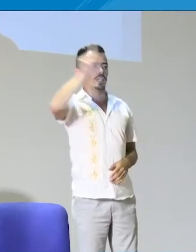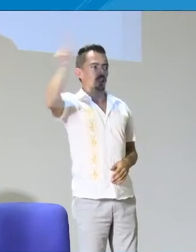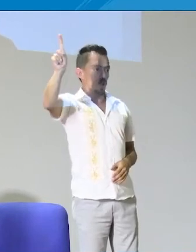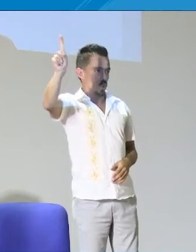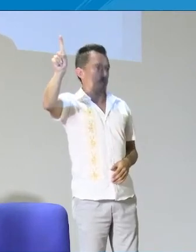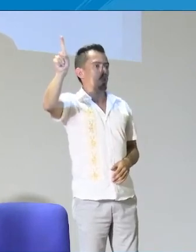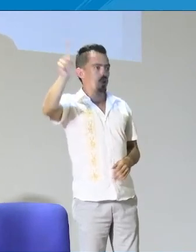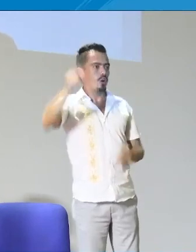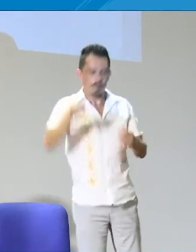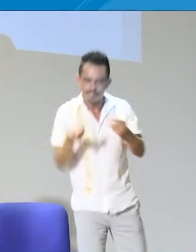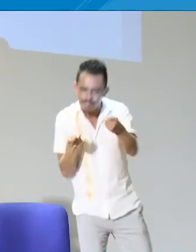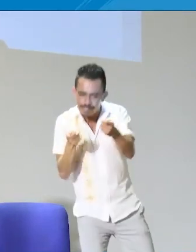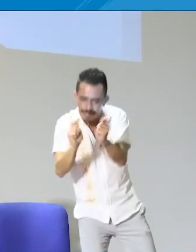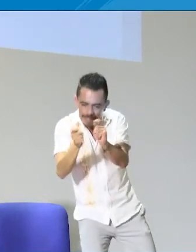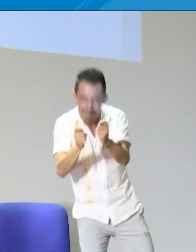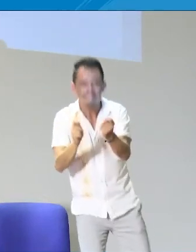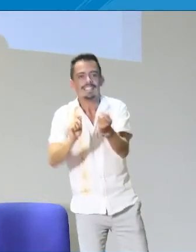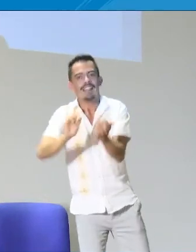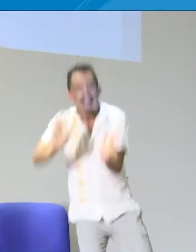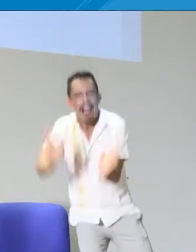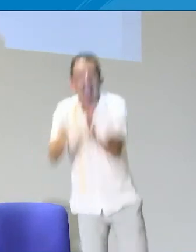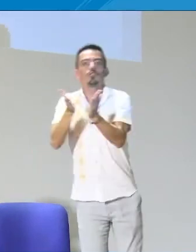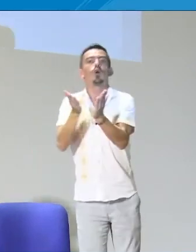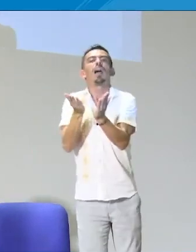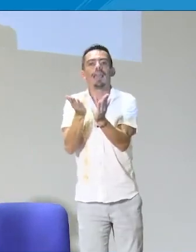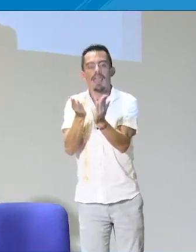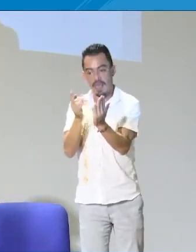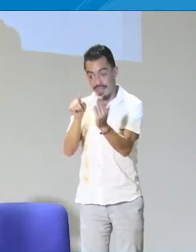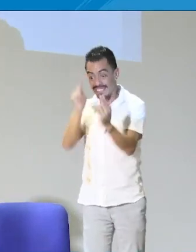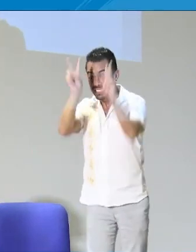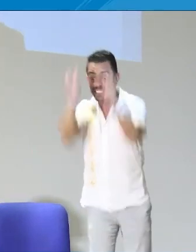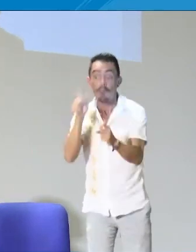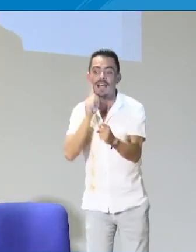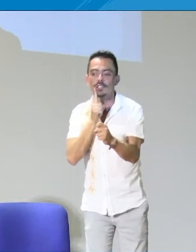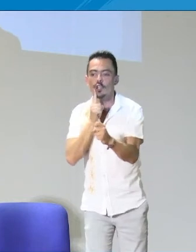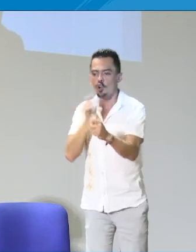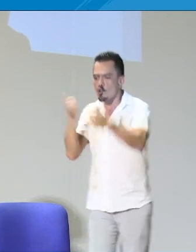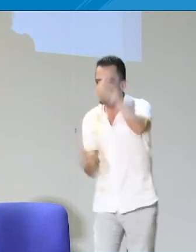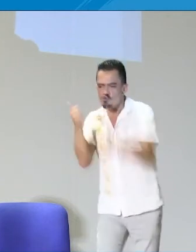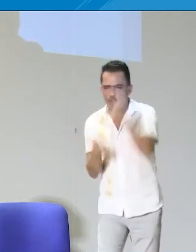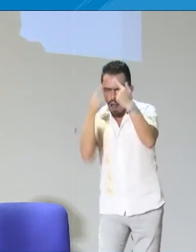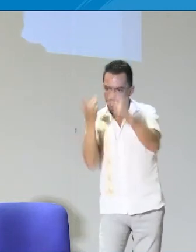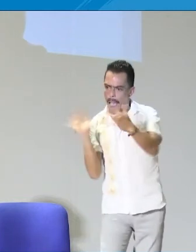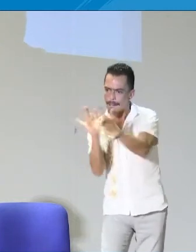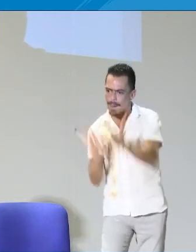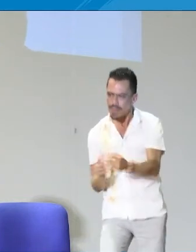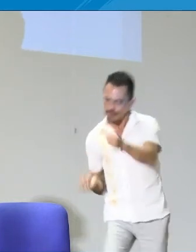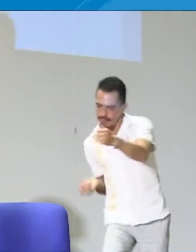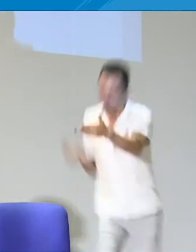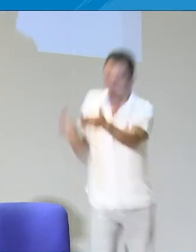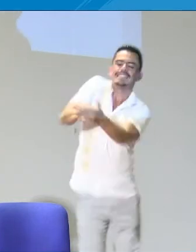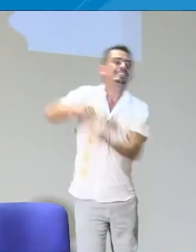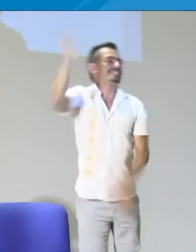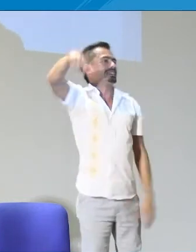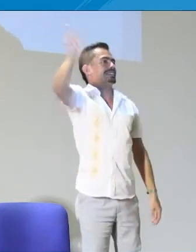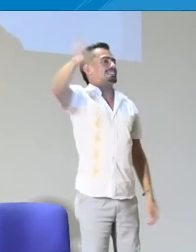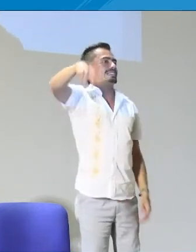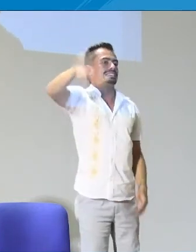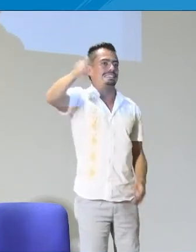etcétera, para modificar el decreto 1421, ¿sí? Para poderlo actualizar, para poder incorporar elementos